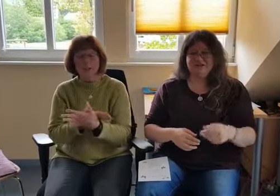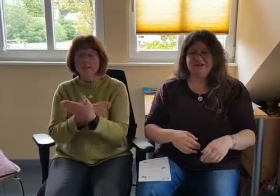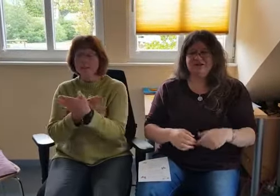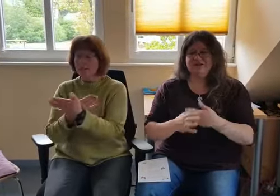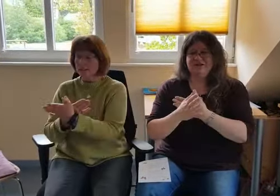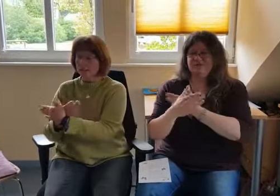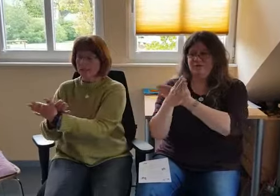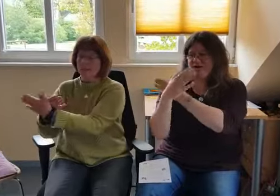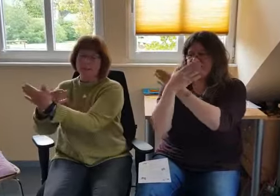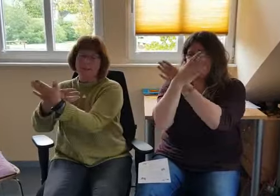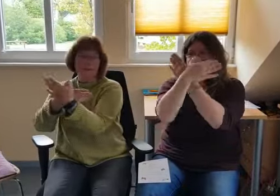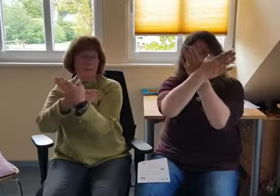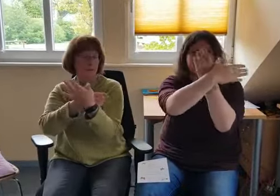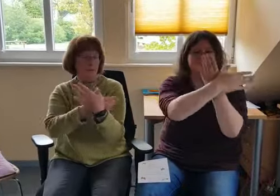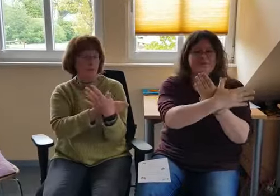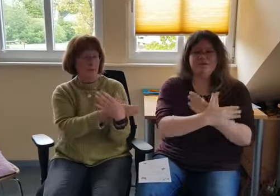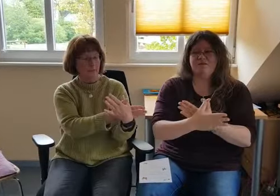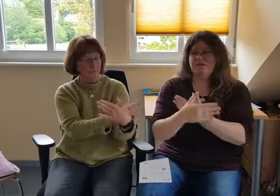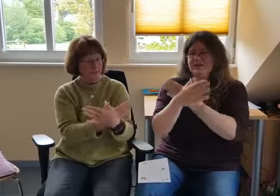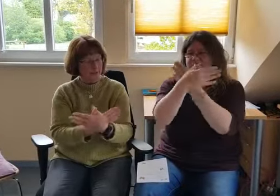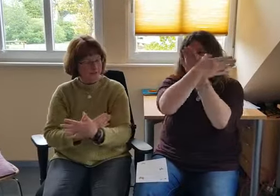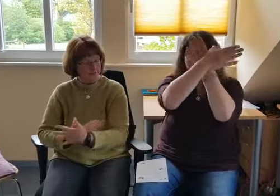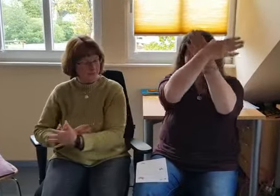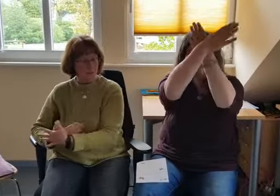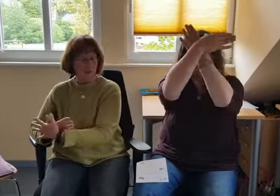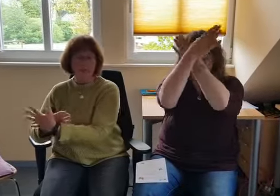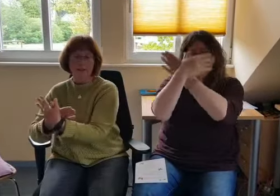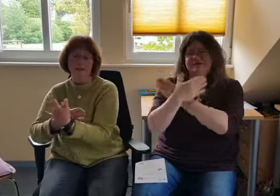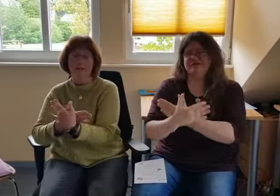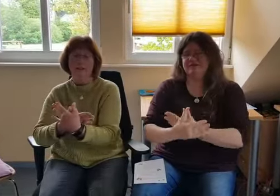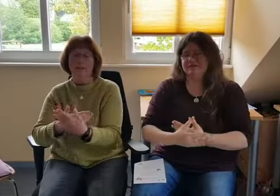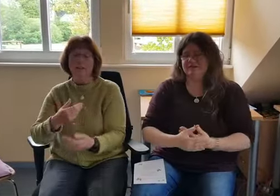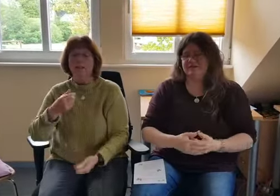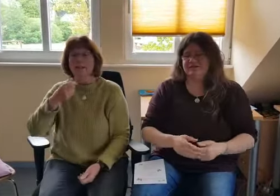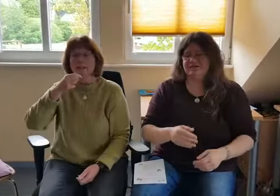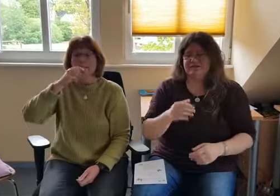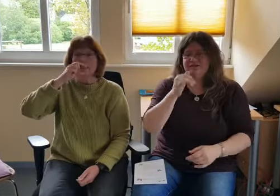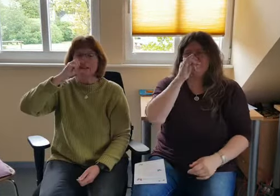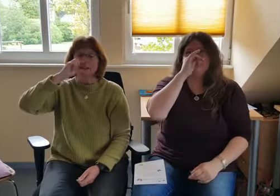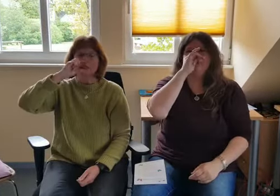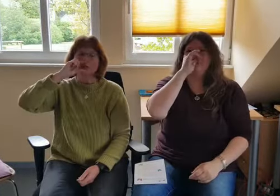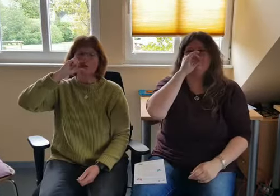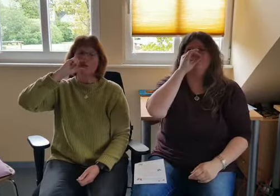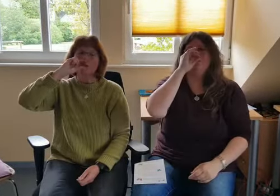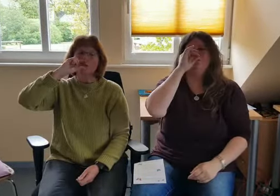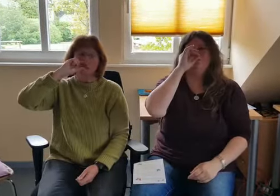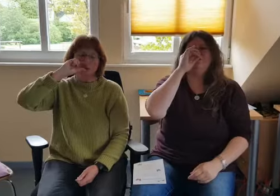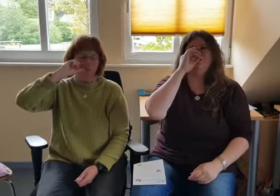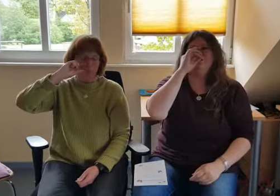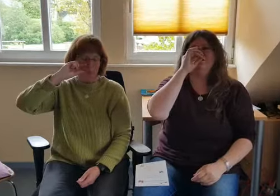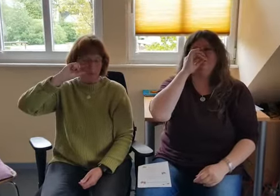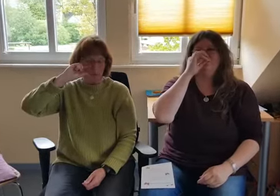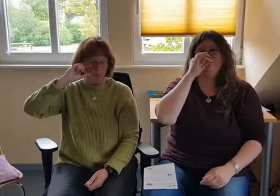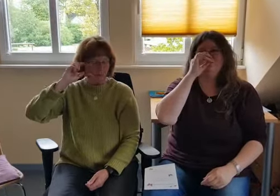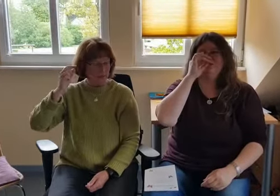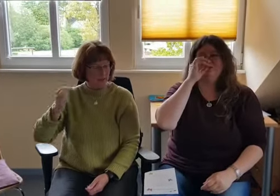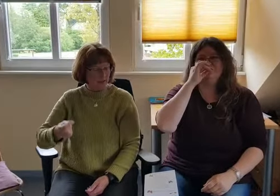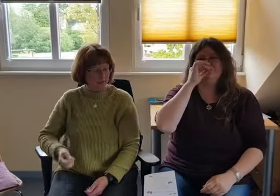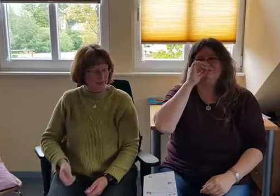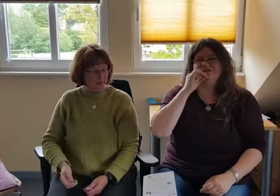Sie flattern immer weiter fort. Sie trinken süßen Blütensaft.